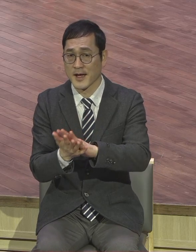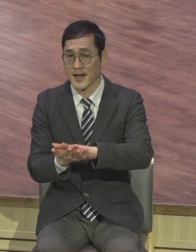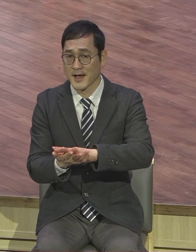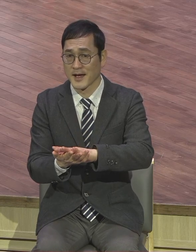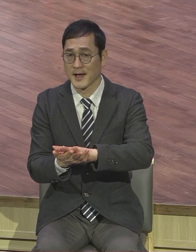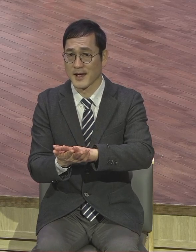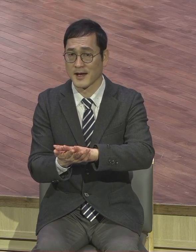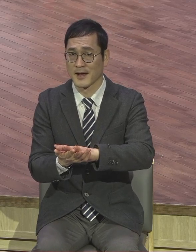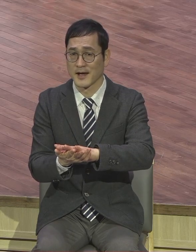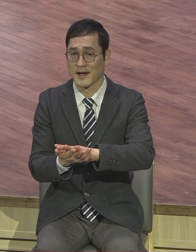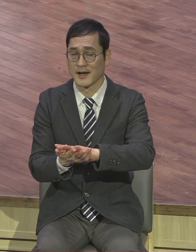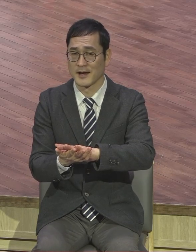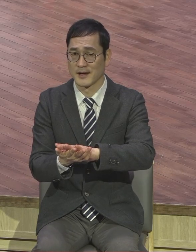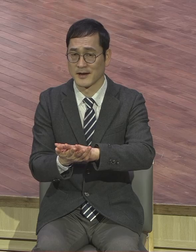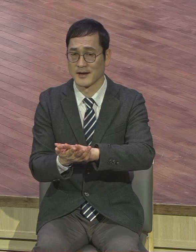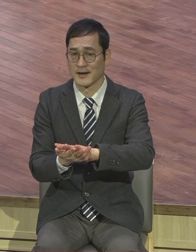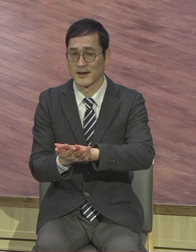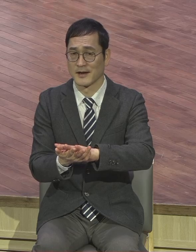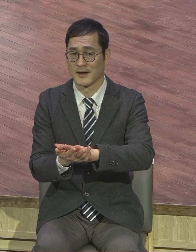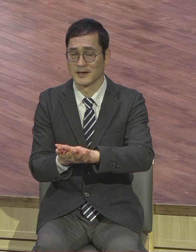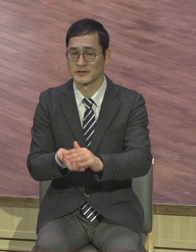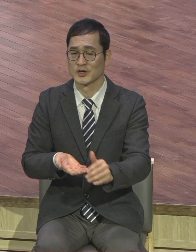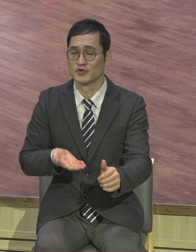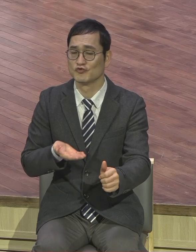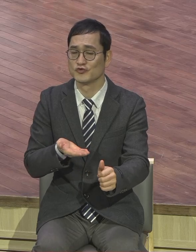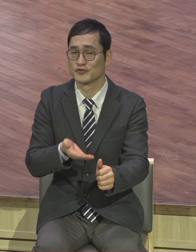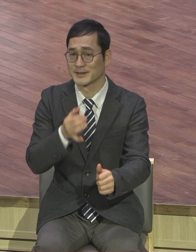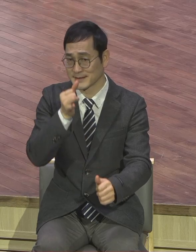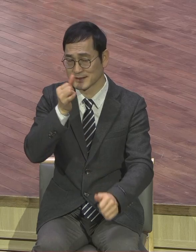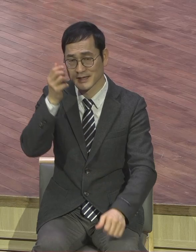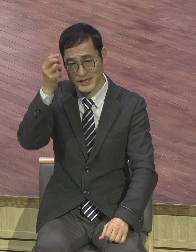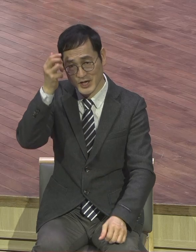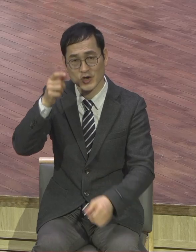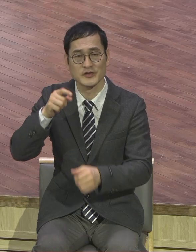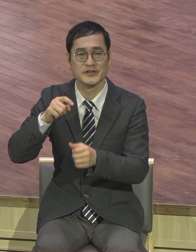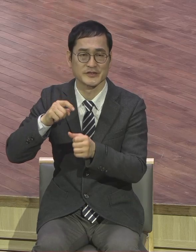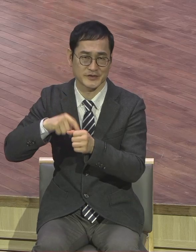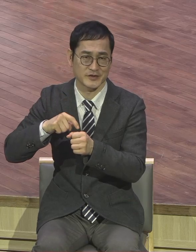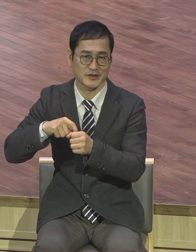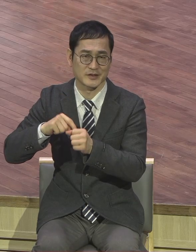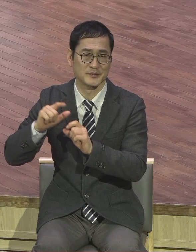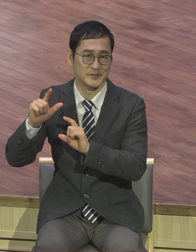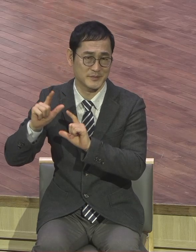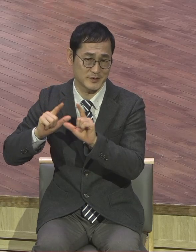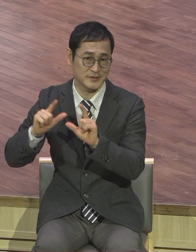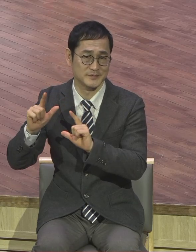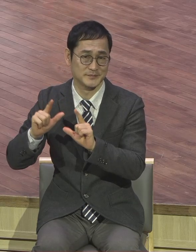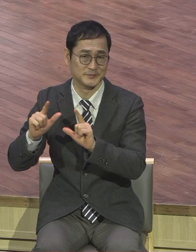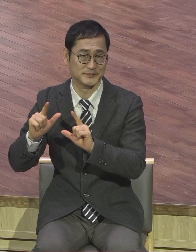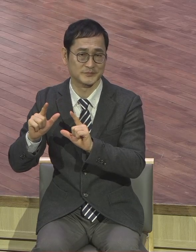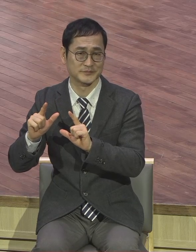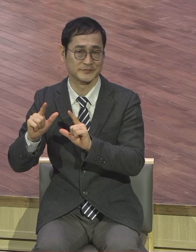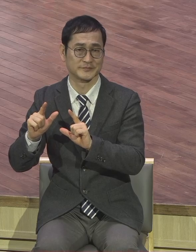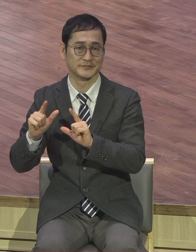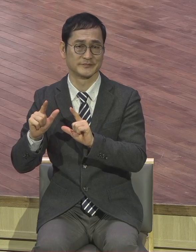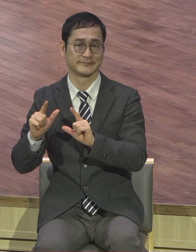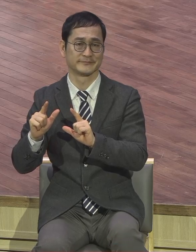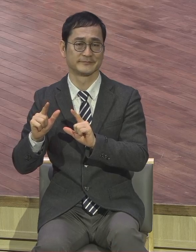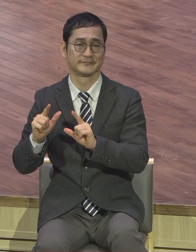사람에게 직분을 주는 겁니다. 왜? 변화시키는 거니까. 계속 자라갈 거니까. 자라지 않는 사람은